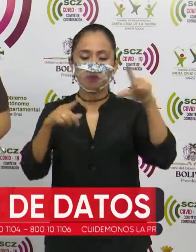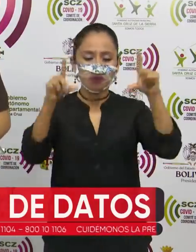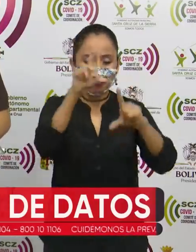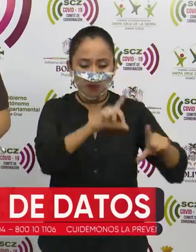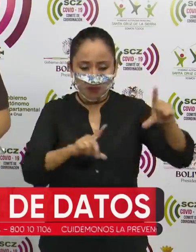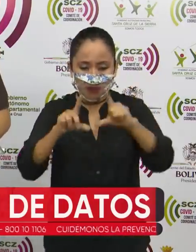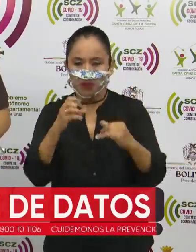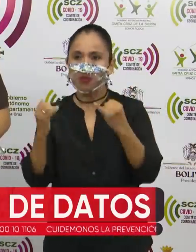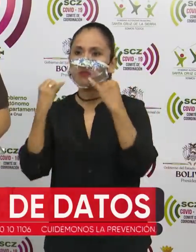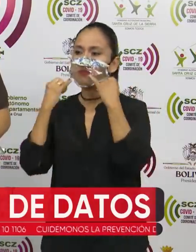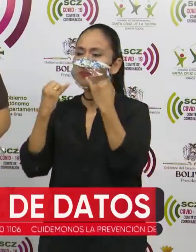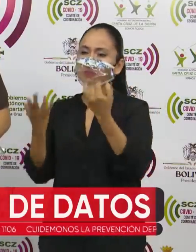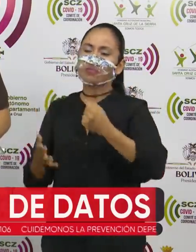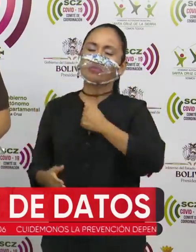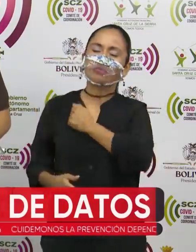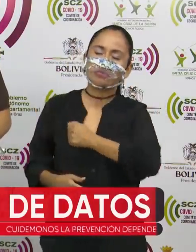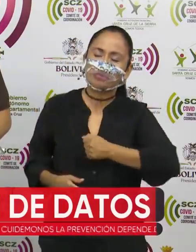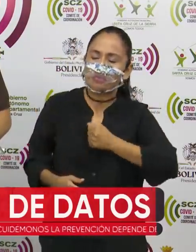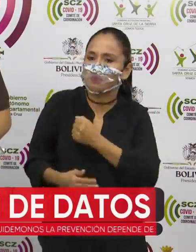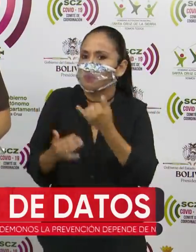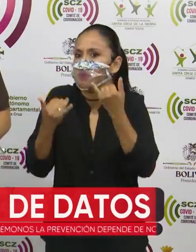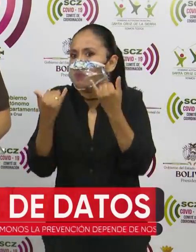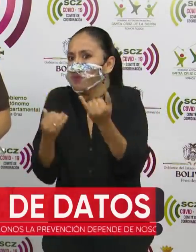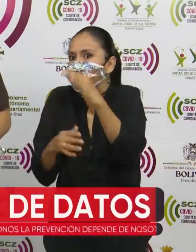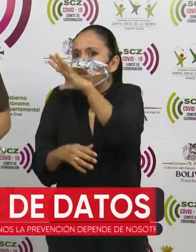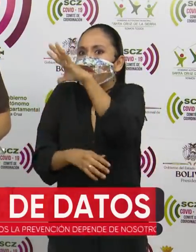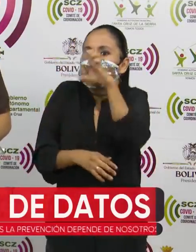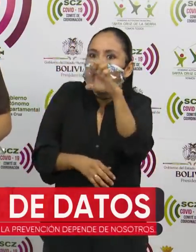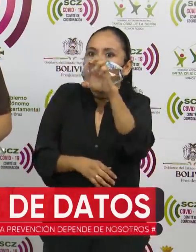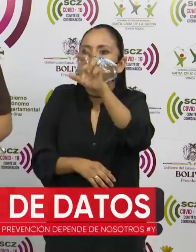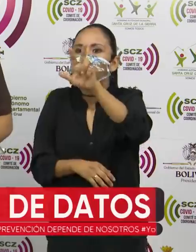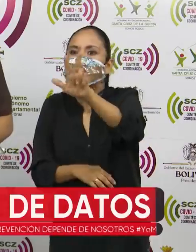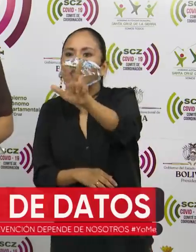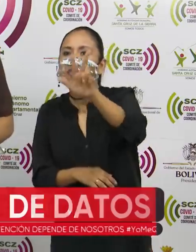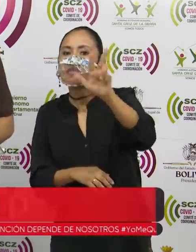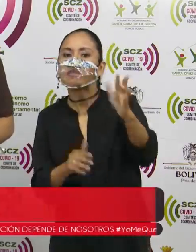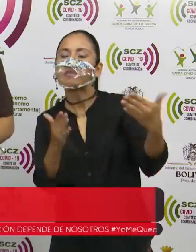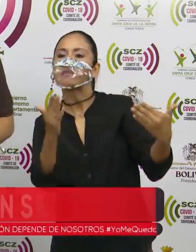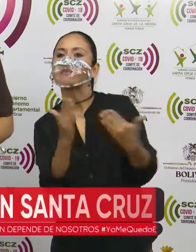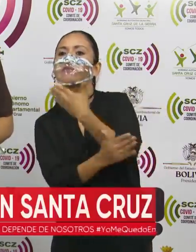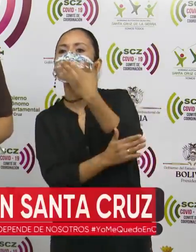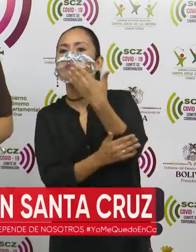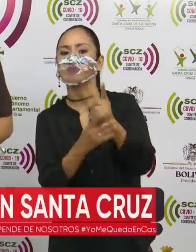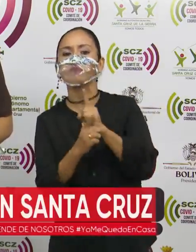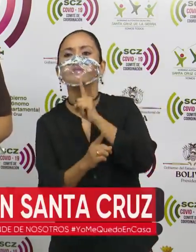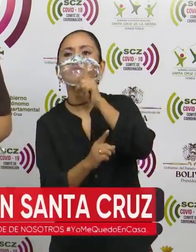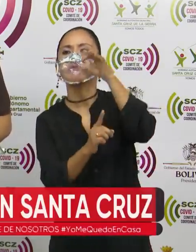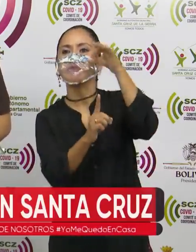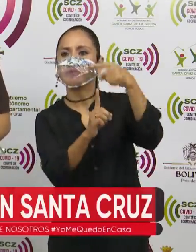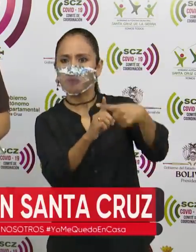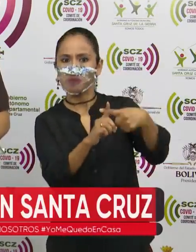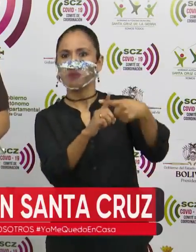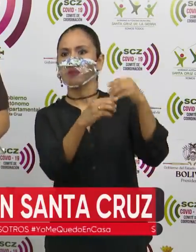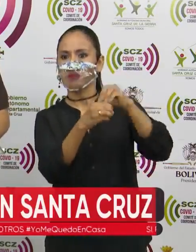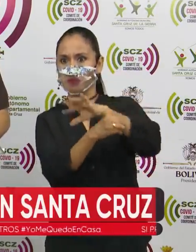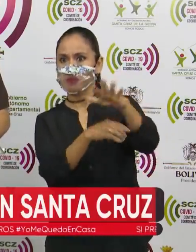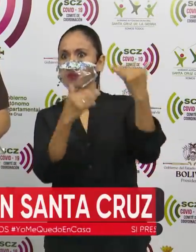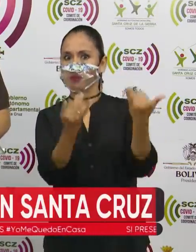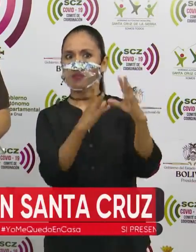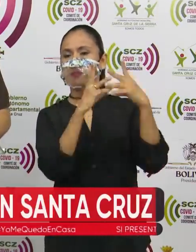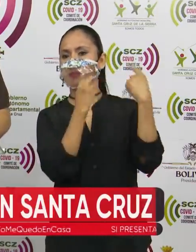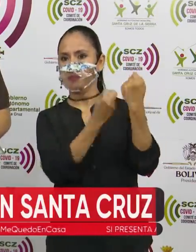reportan la lamentable cifra de 533 nuevos casos en el departamento hoy día.